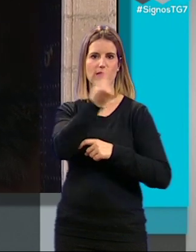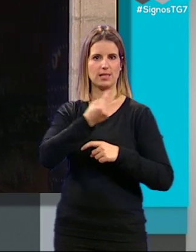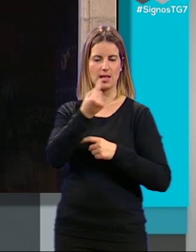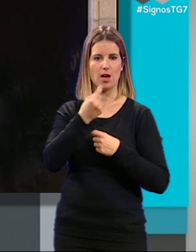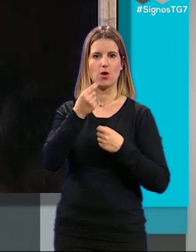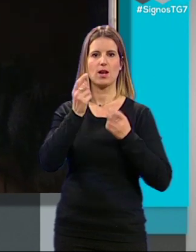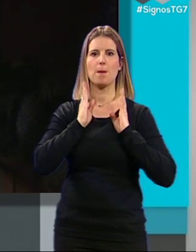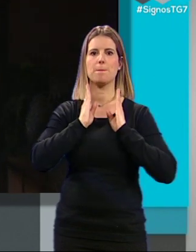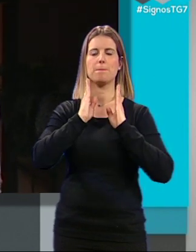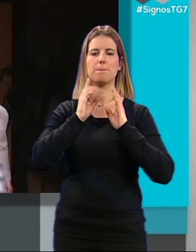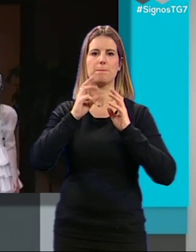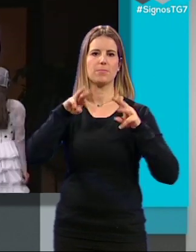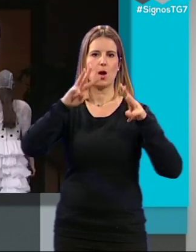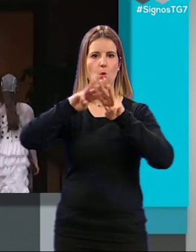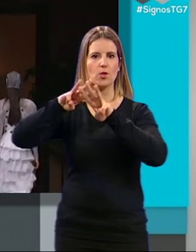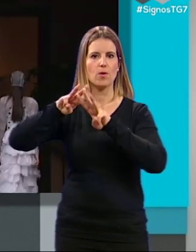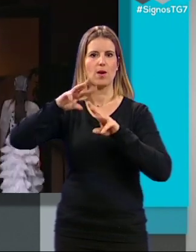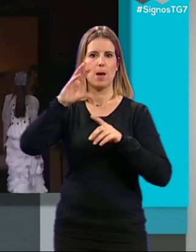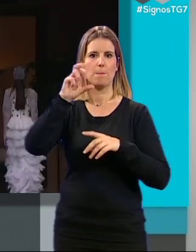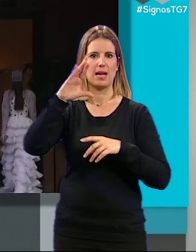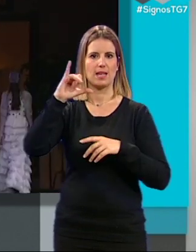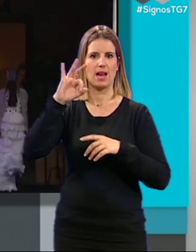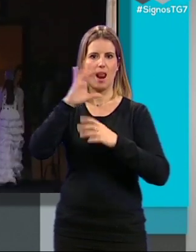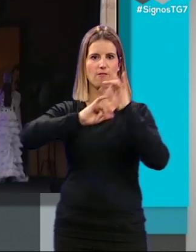en pasareloflamenca.es o en el centro Lorca.